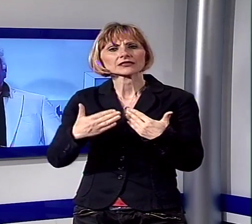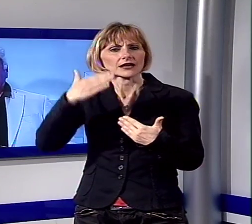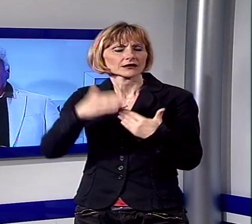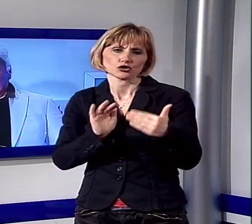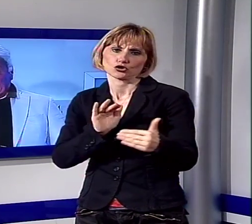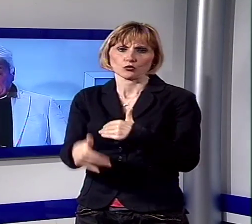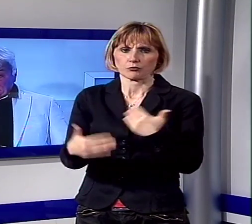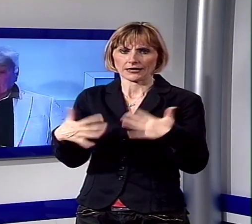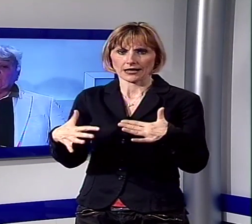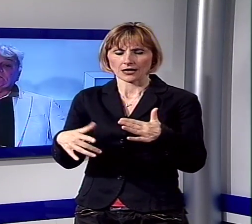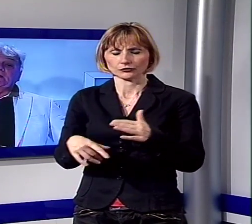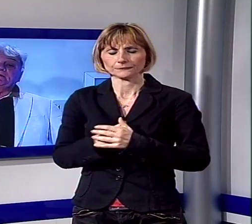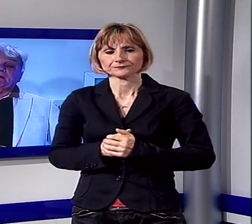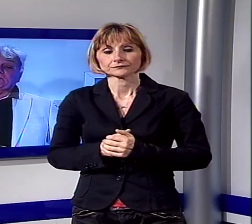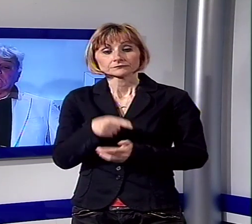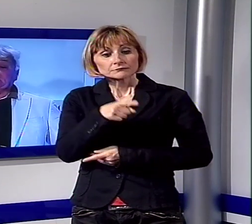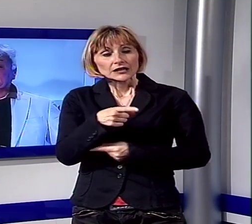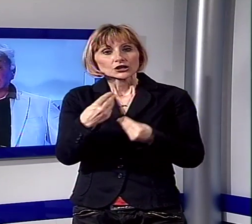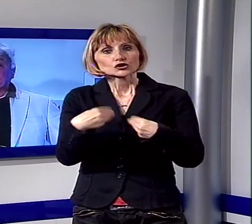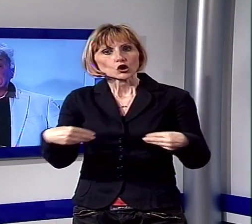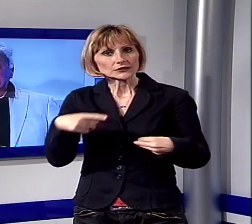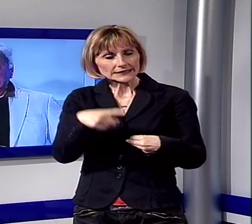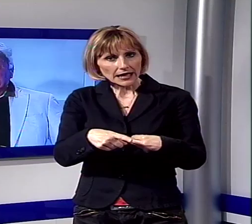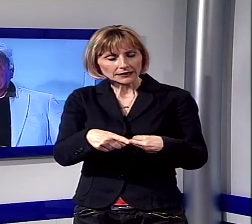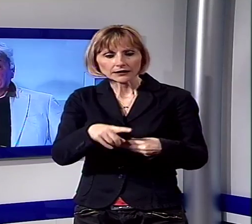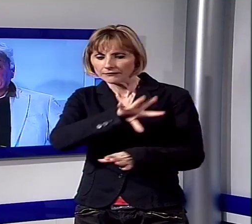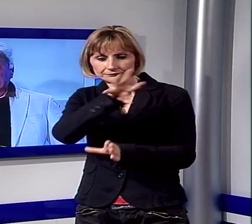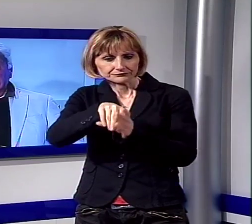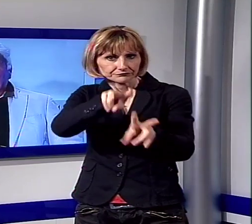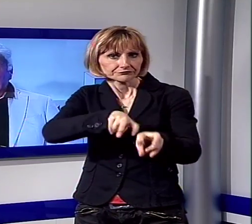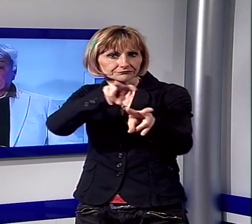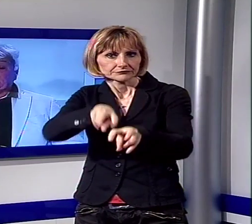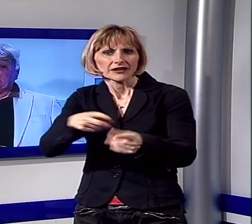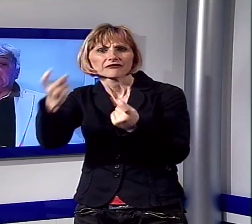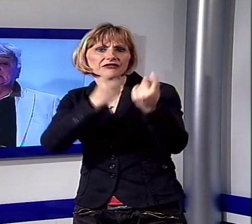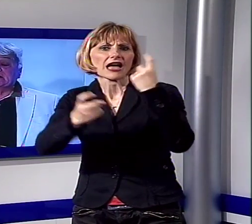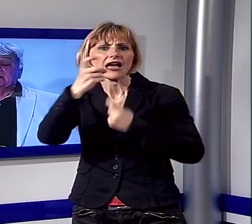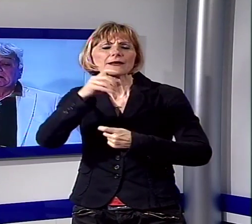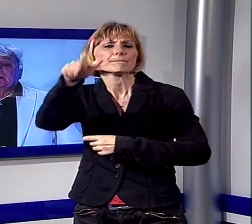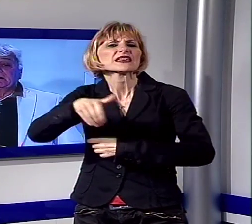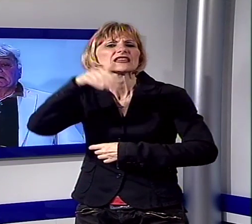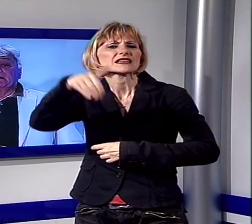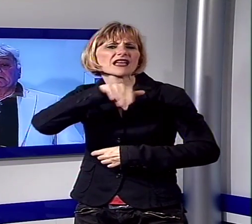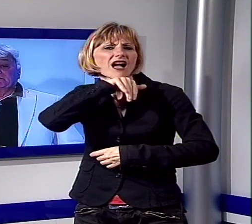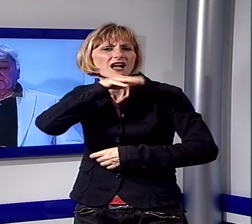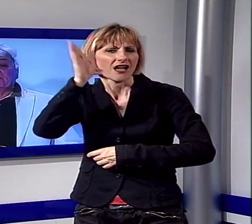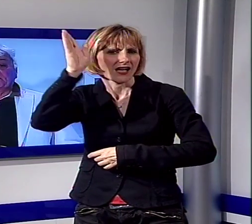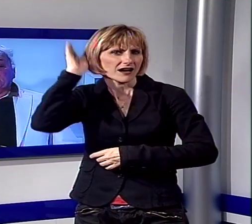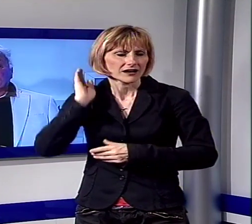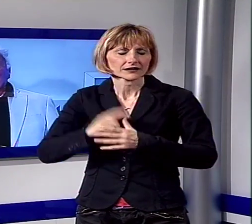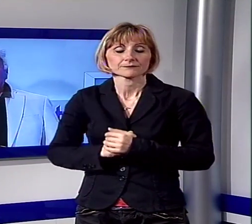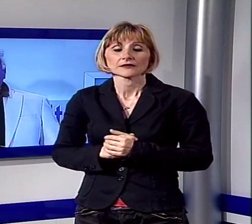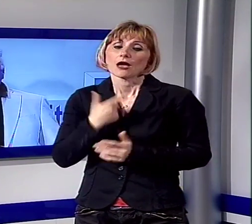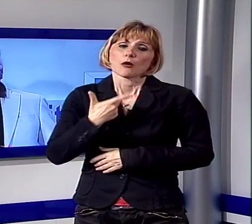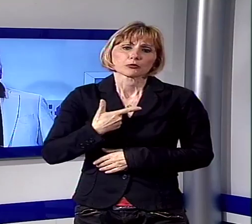stabilita dalla norma. Sono sostanze che sono state trascimate da vecchie maniere, poi ce ne sono altre meno